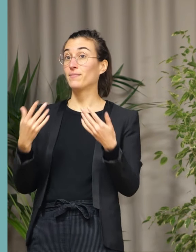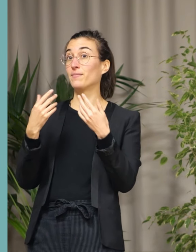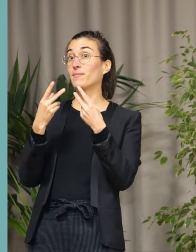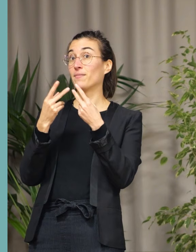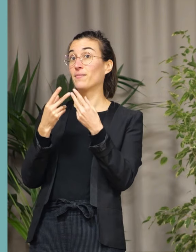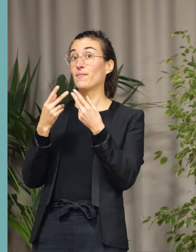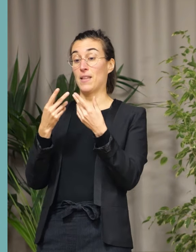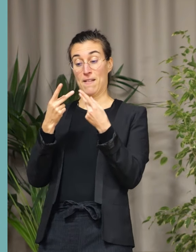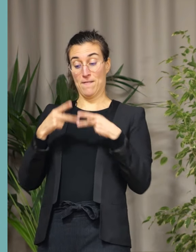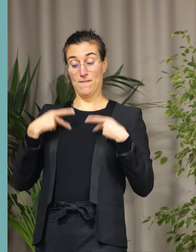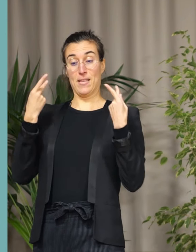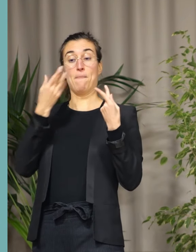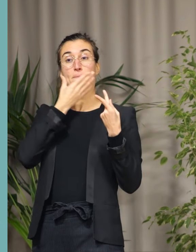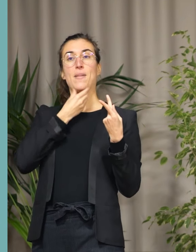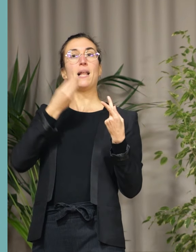est citoyenne.